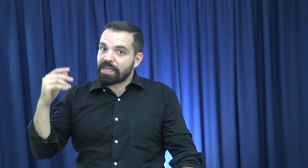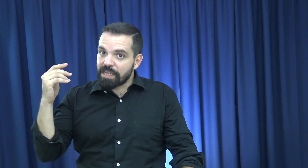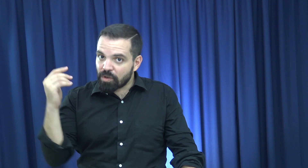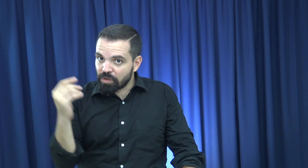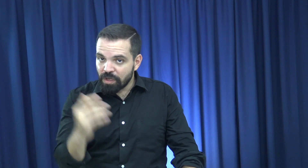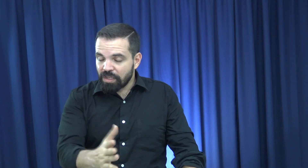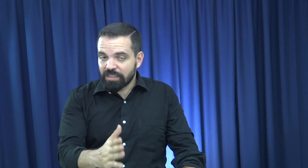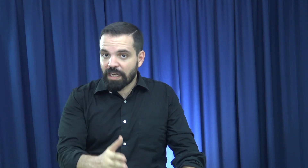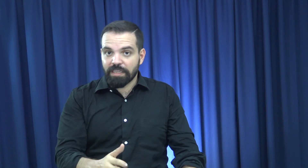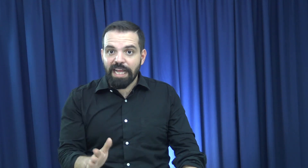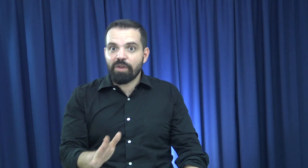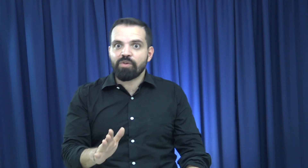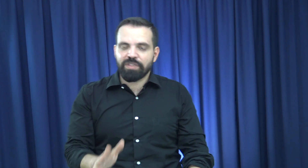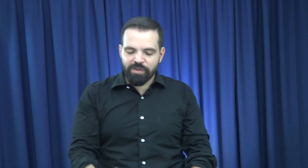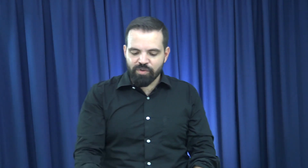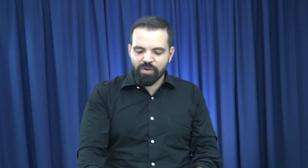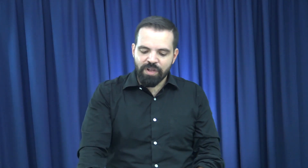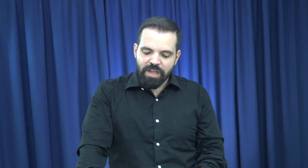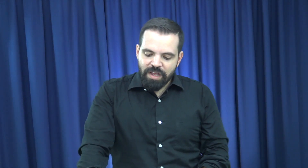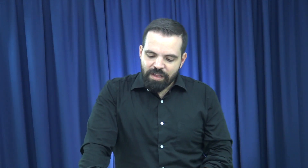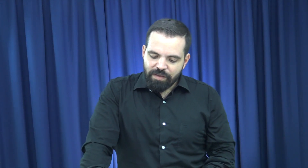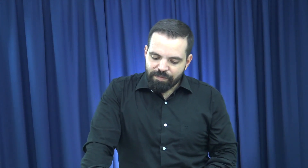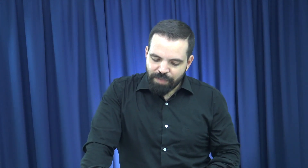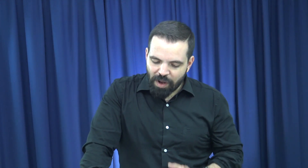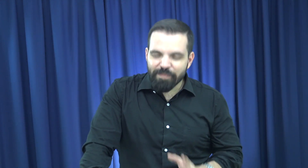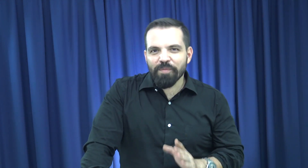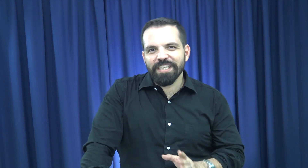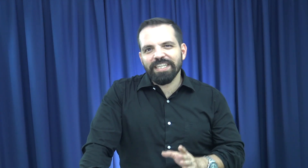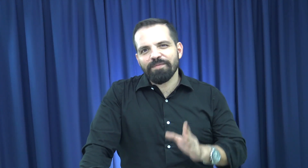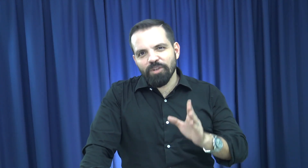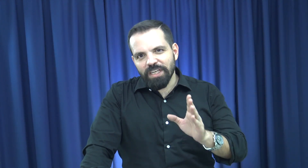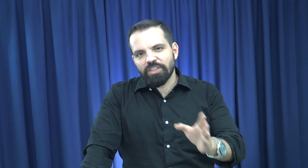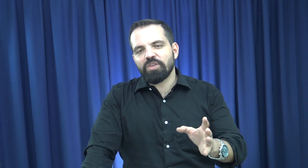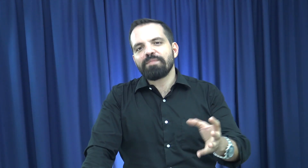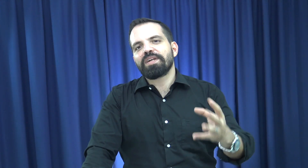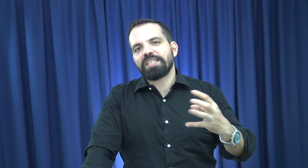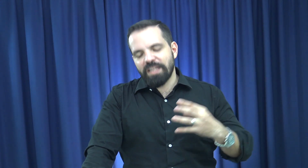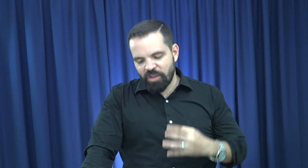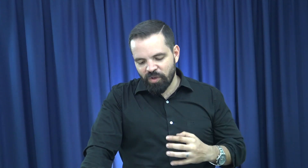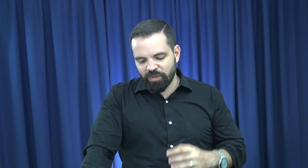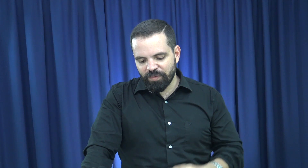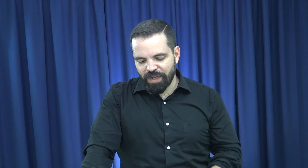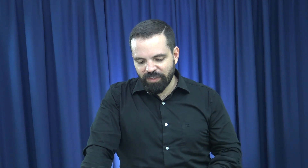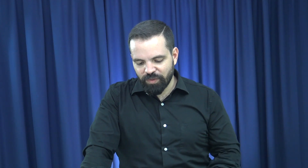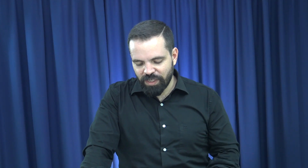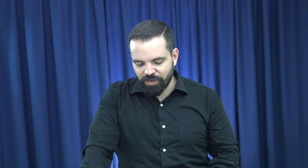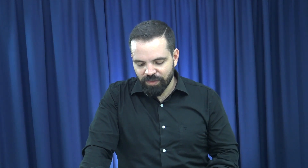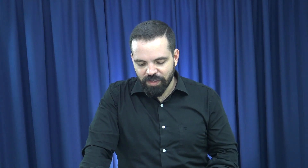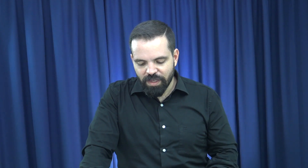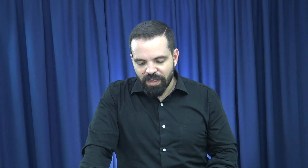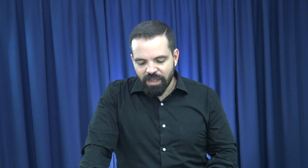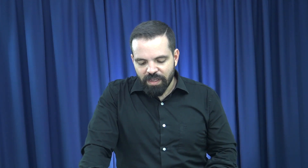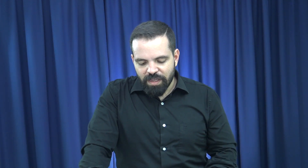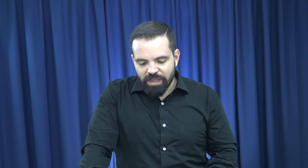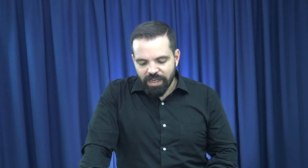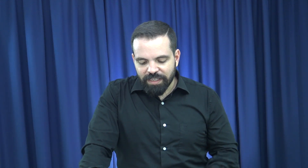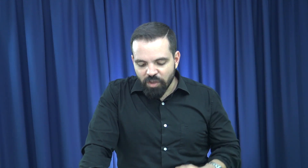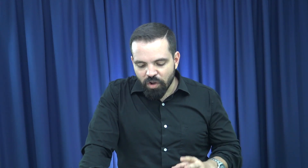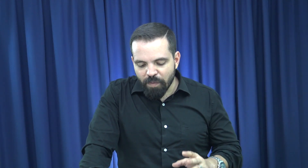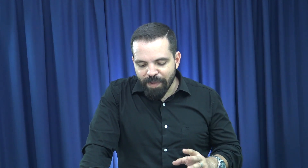peligro certero o seguro? Pero hay promesas de protección de parte de Dios para sus hijos. El Señor nos